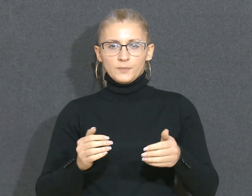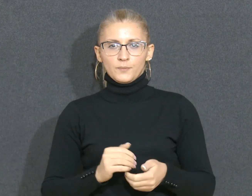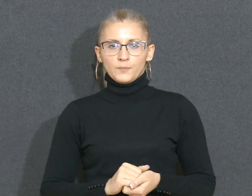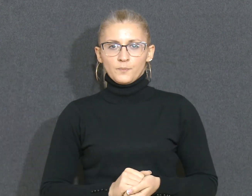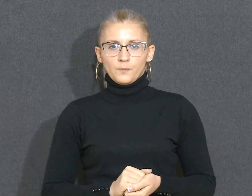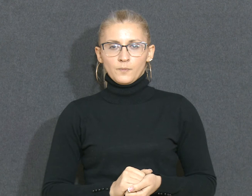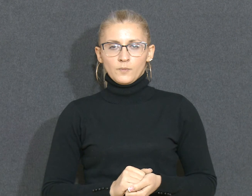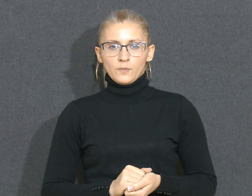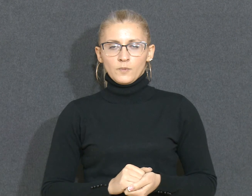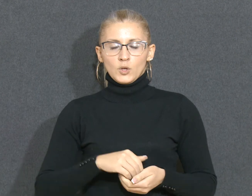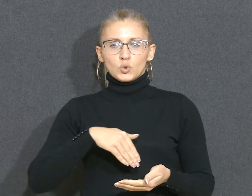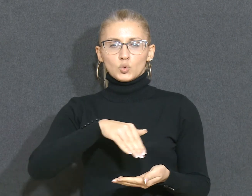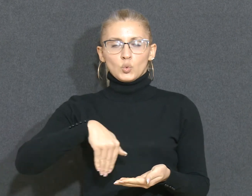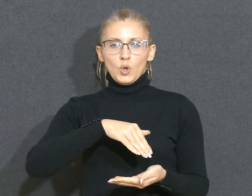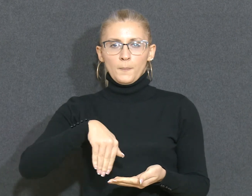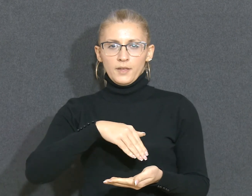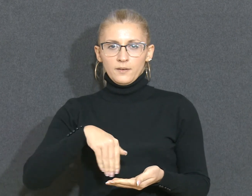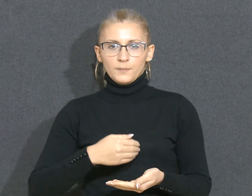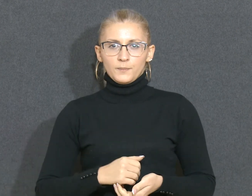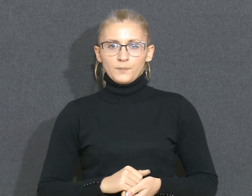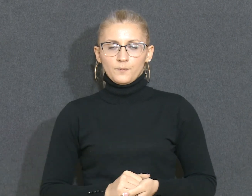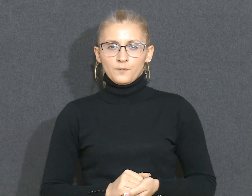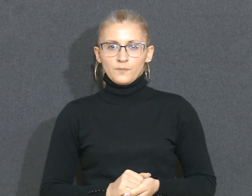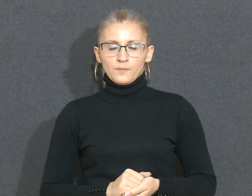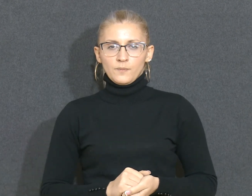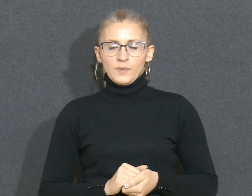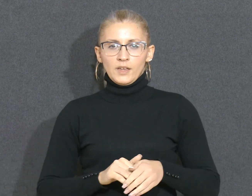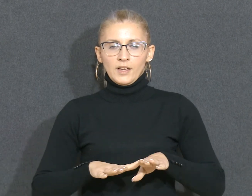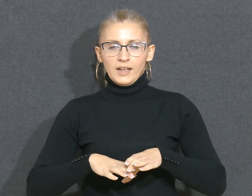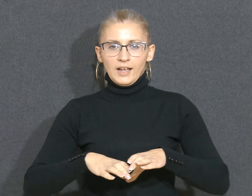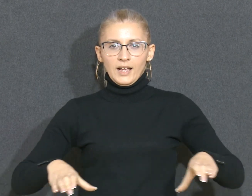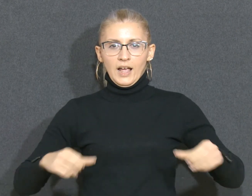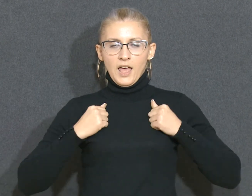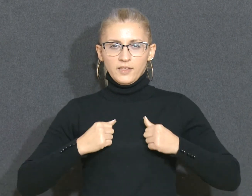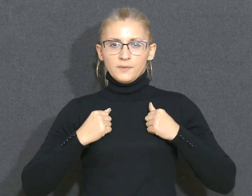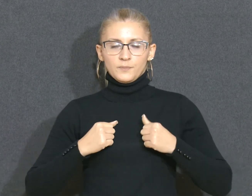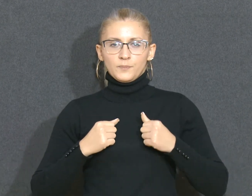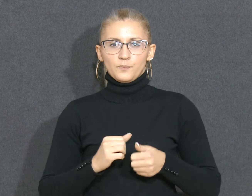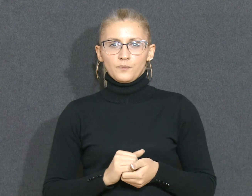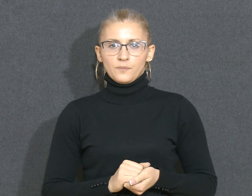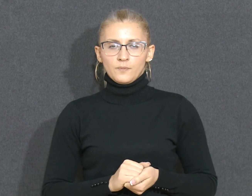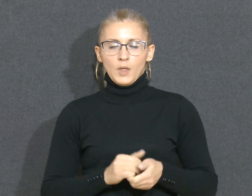Sudopera Kada Bojler